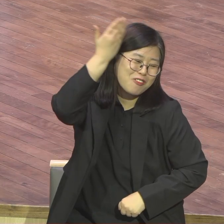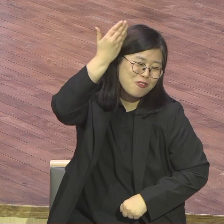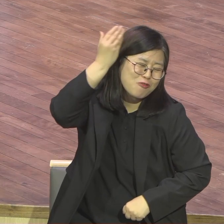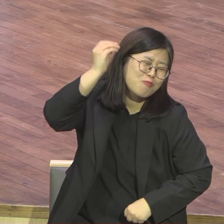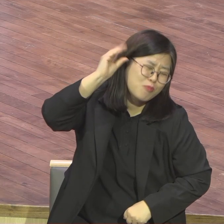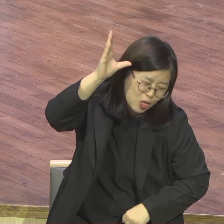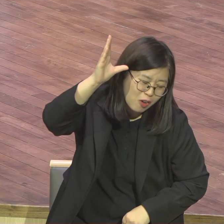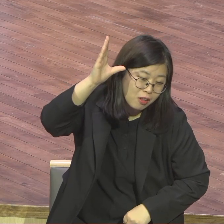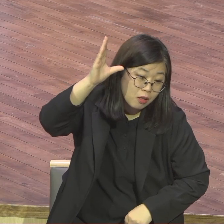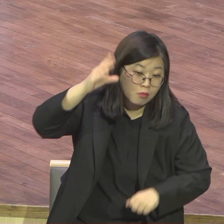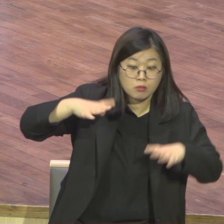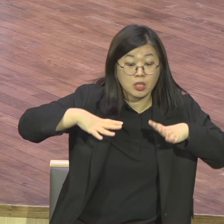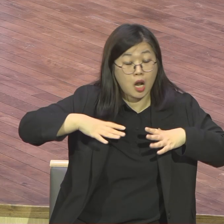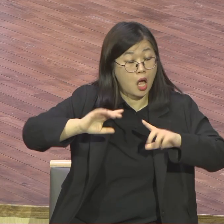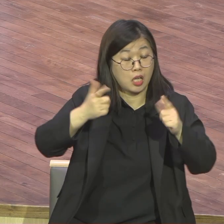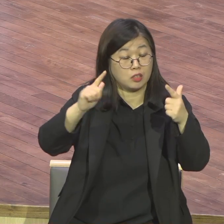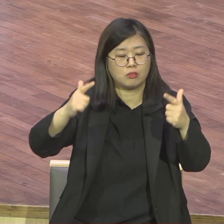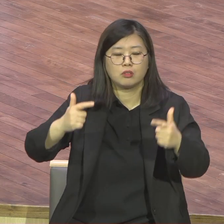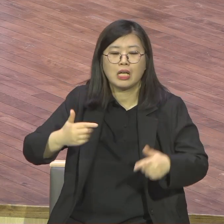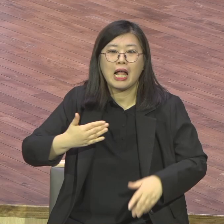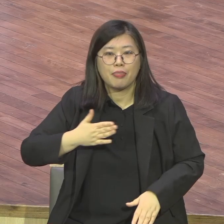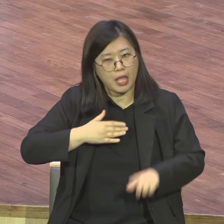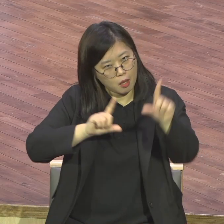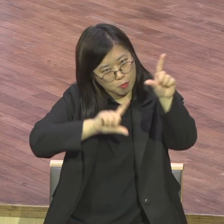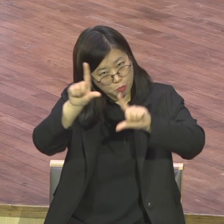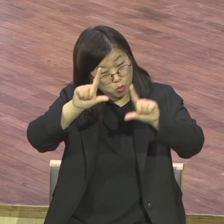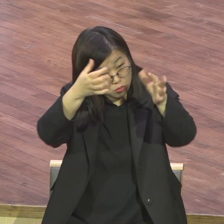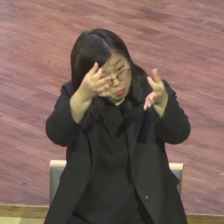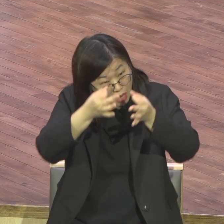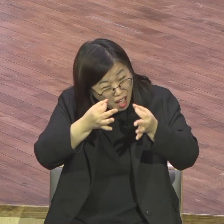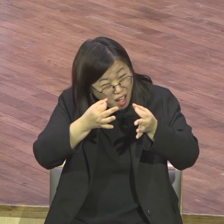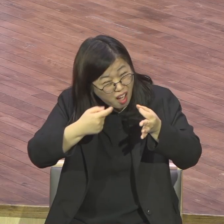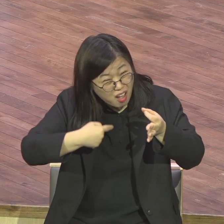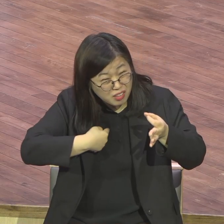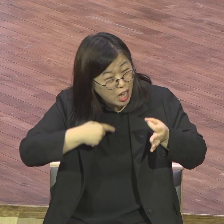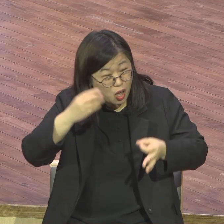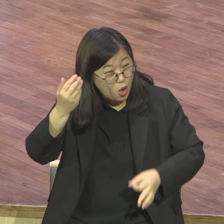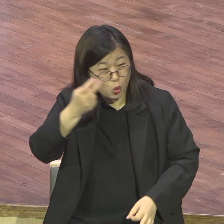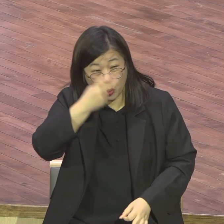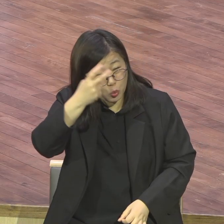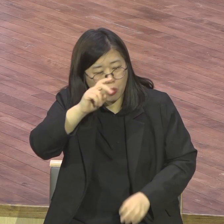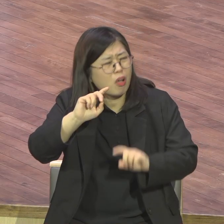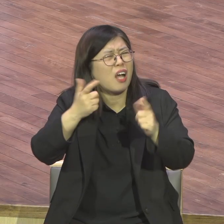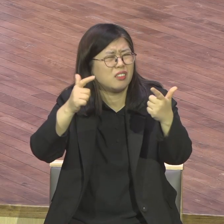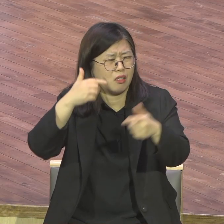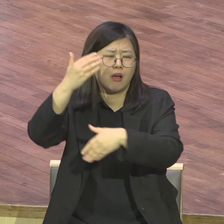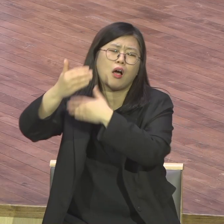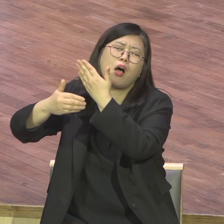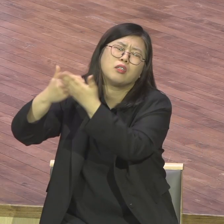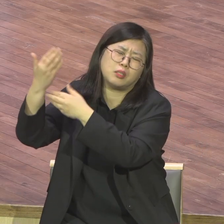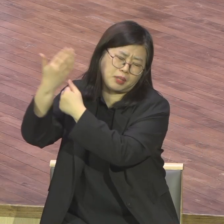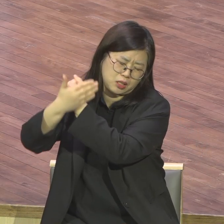그러니까 얼마나 기가 막힌 표현입니까 하나님을 바울이 그 정도 말하면 끝난 거 아닙니까